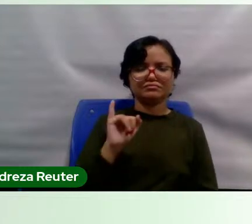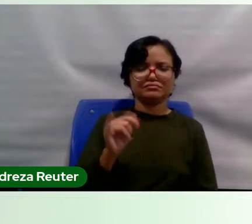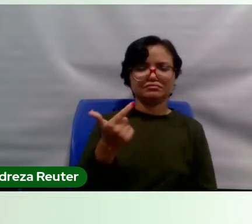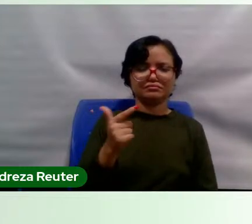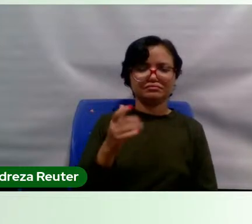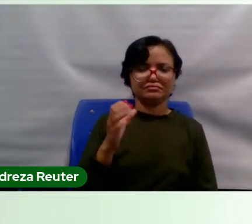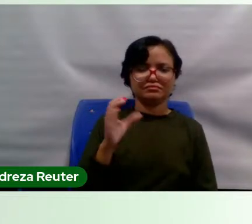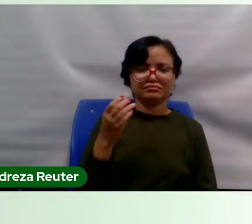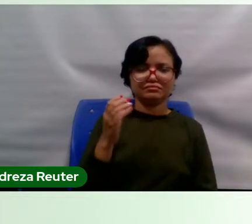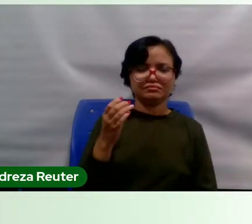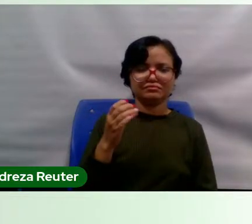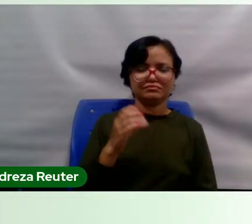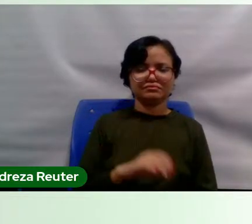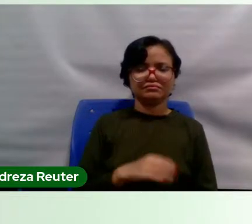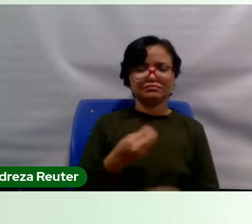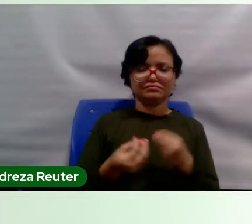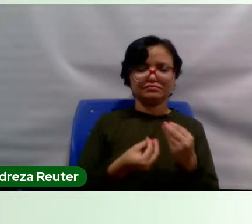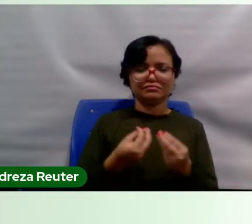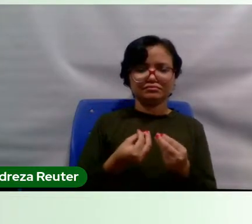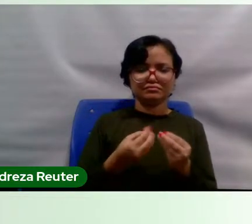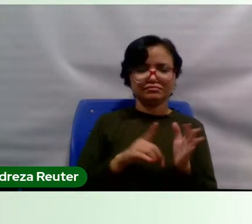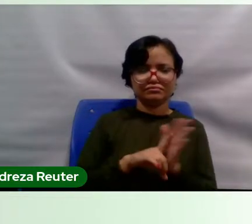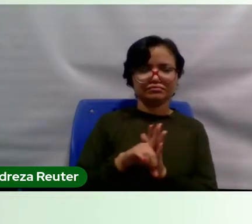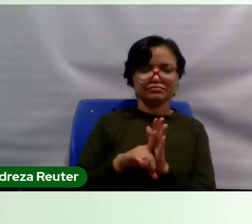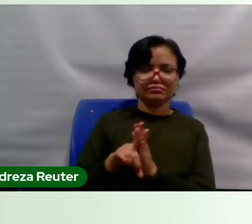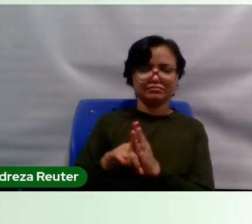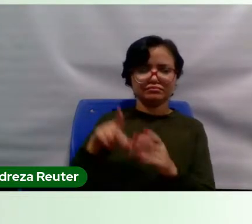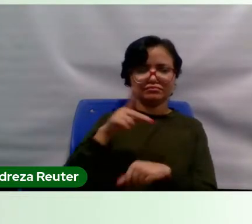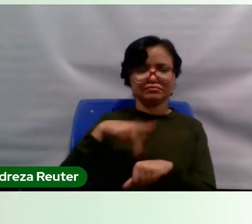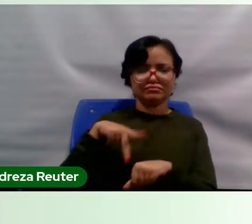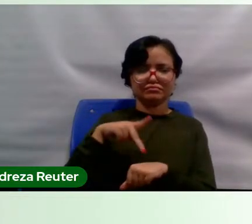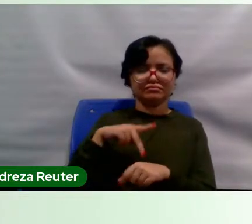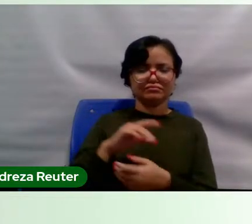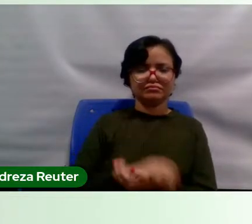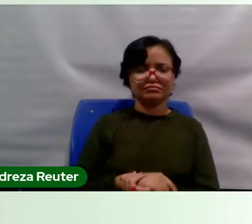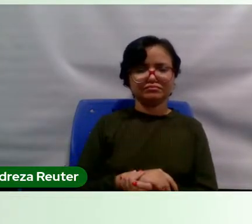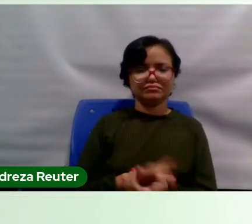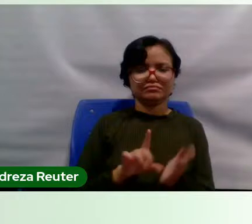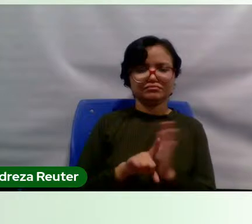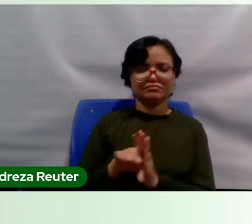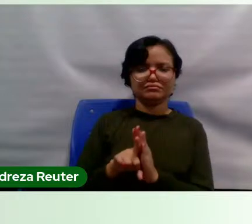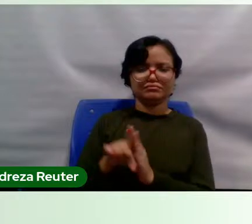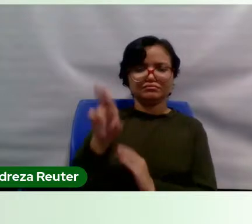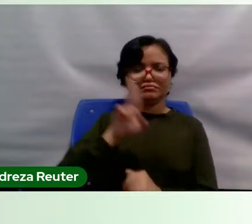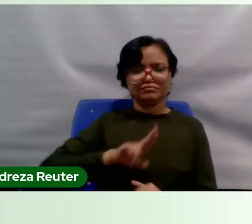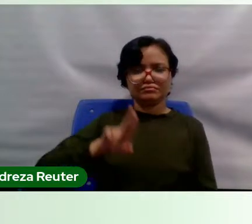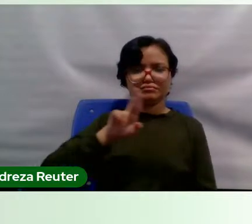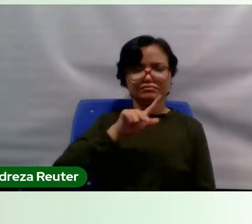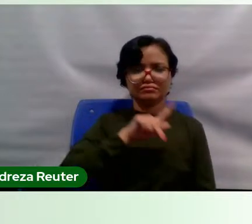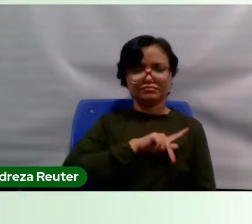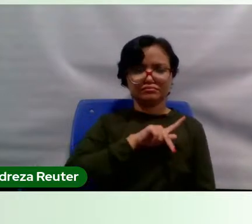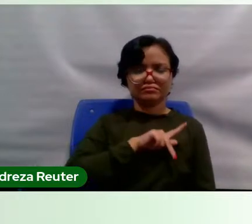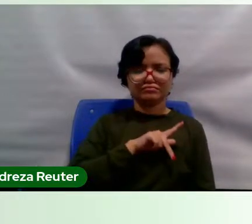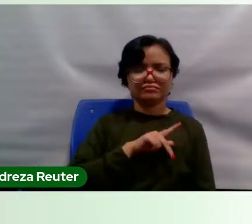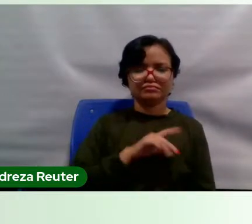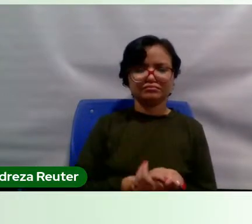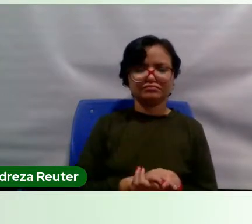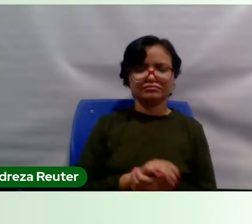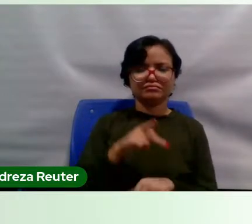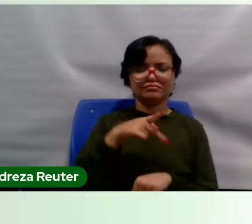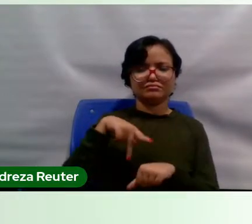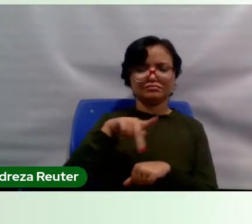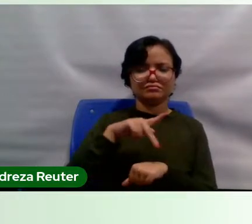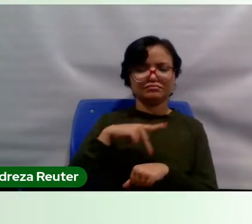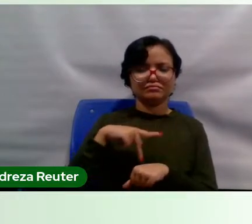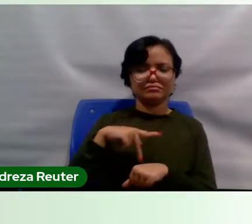faz pesquisa nesse país, nesse país se faz pesquisa nas universidades públicas, nesse país se